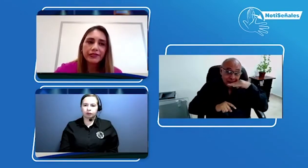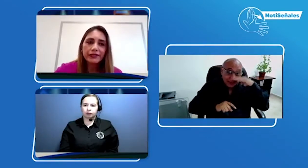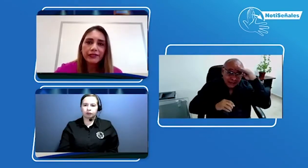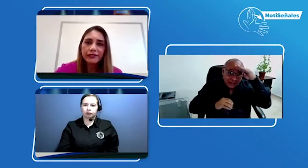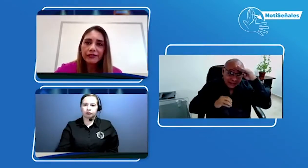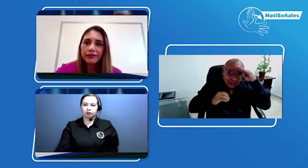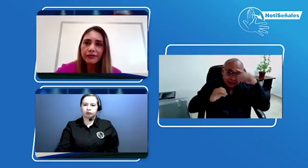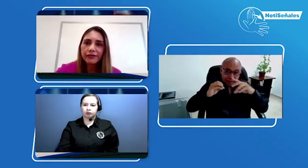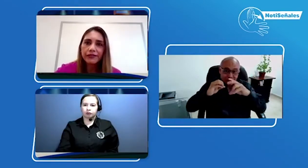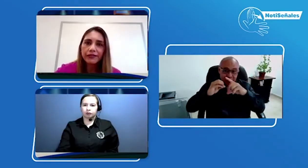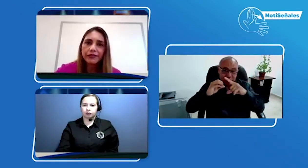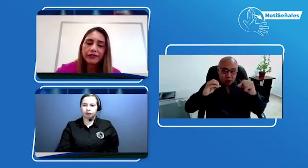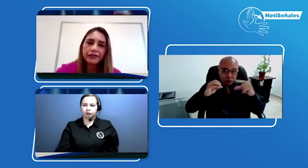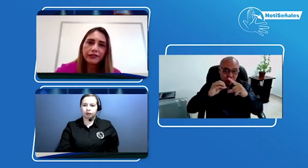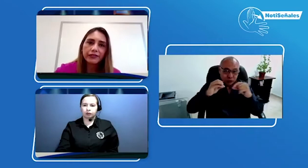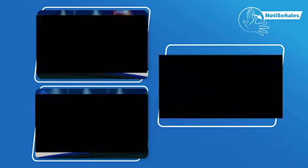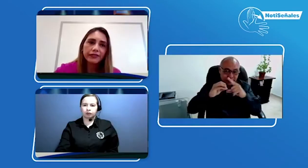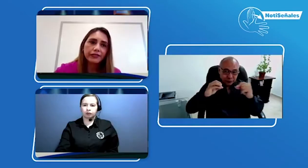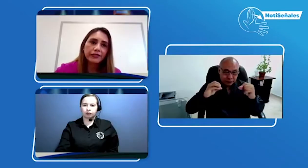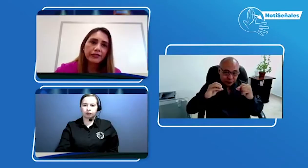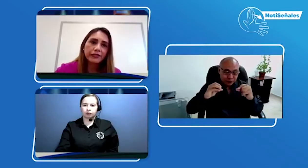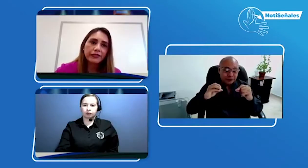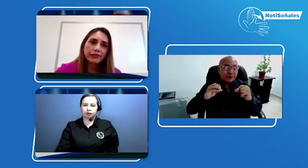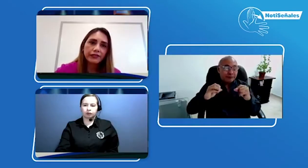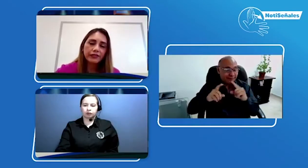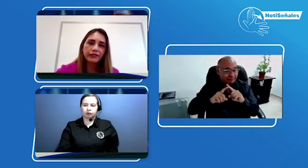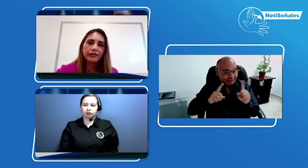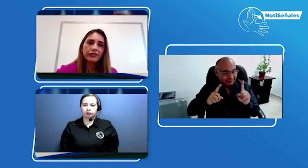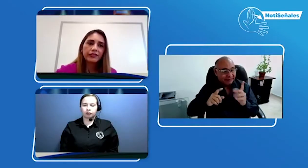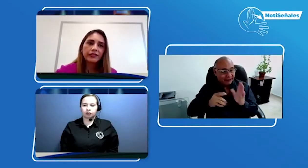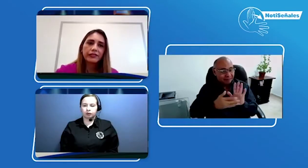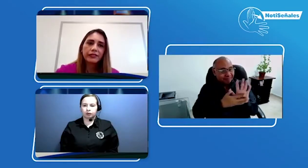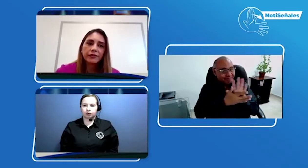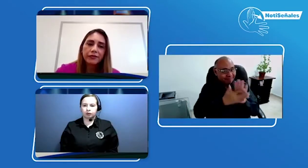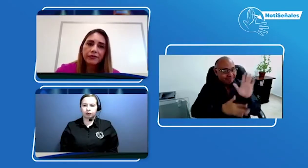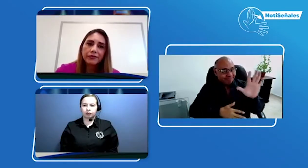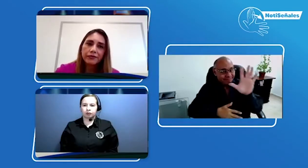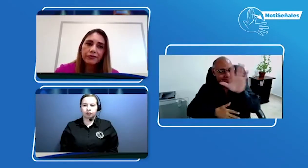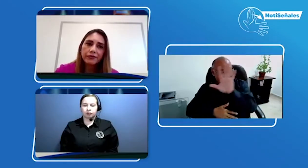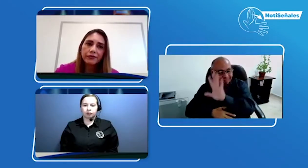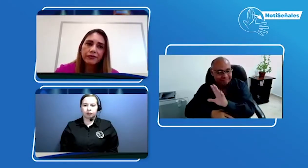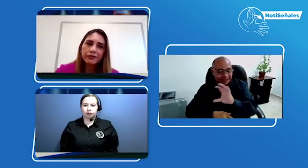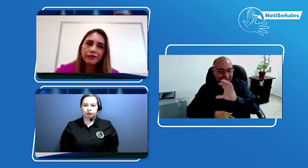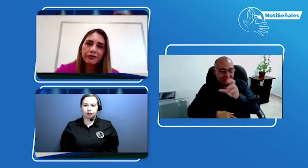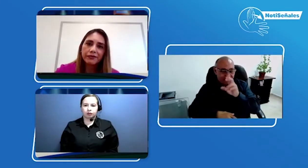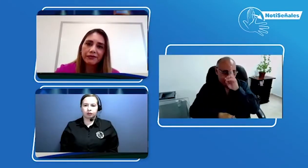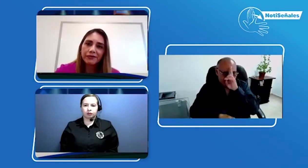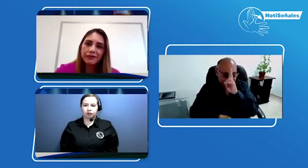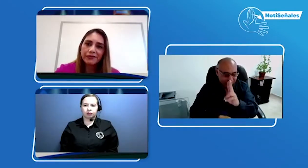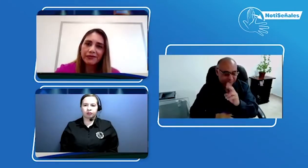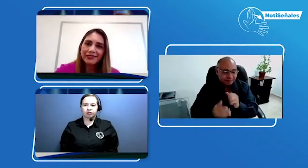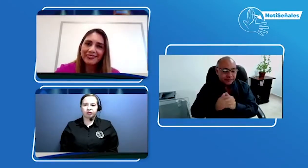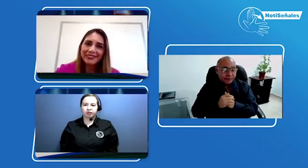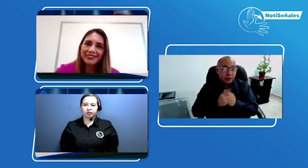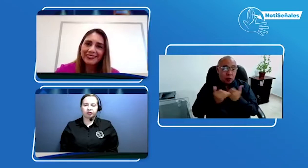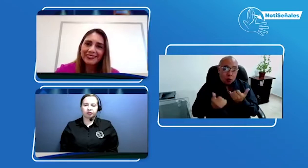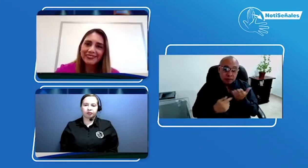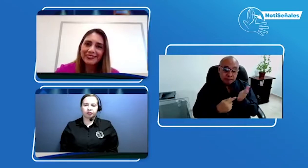subsidio y sus droguerías. Hay dos señas, ¿no? Las señas que se tienen en Bogotá y